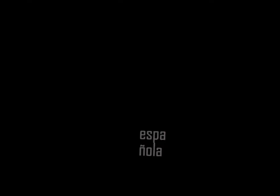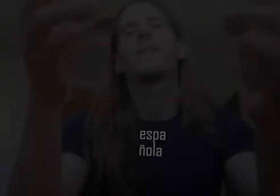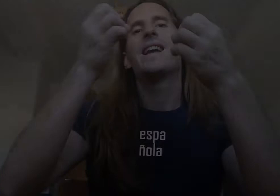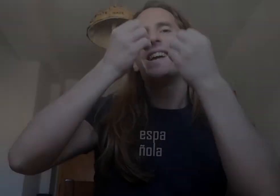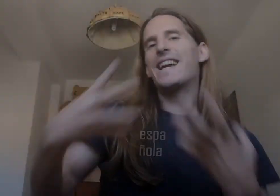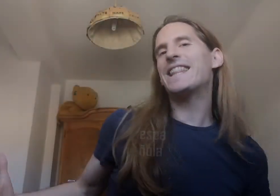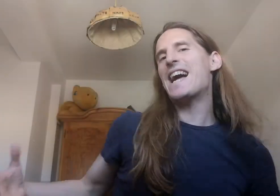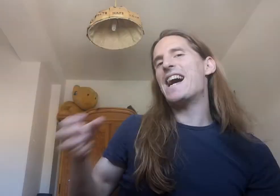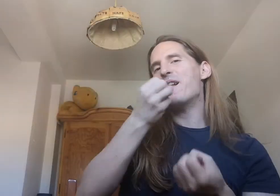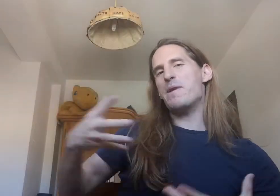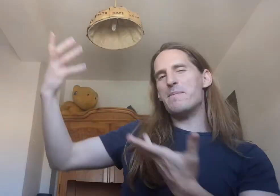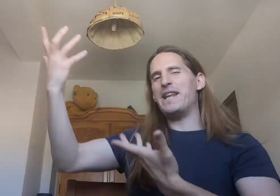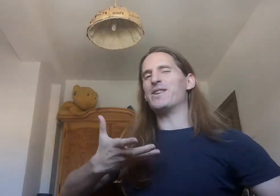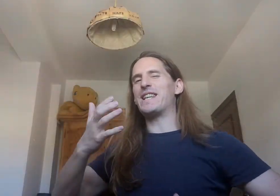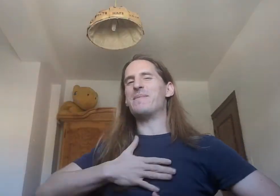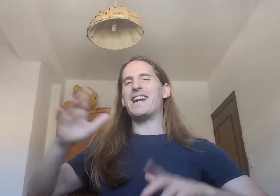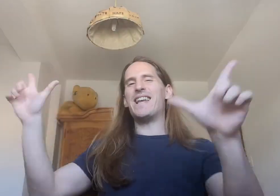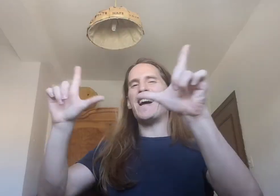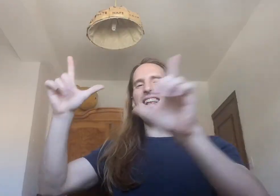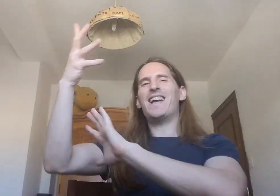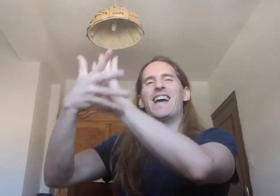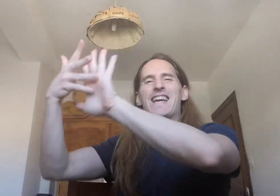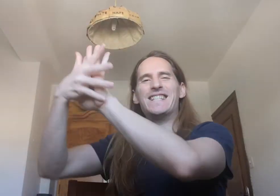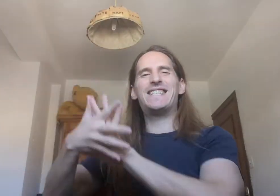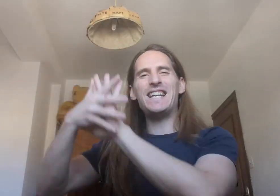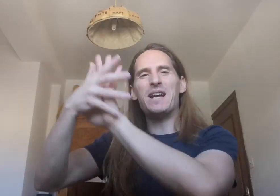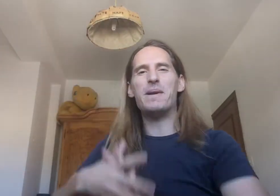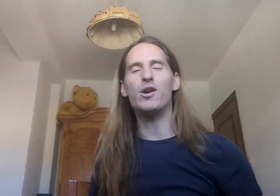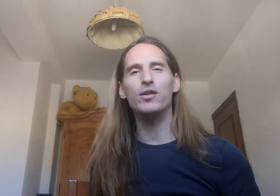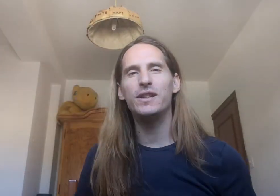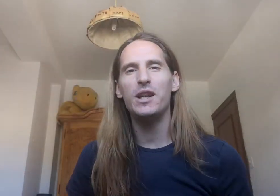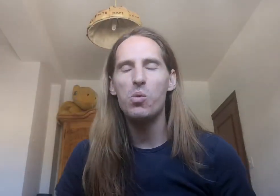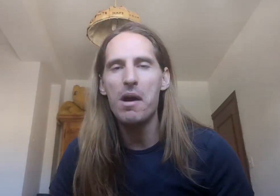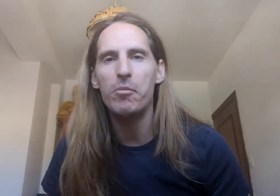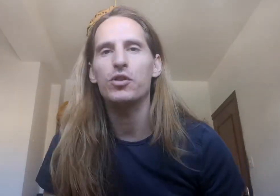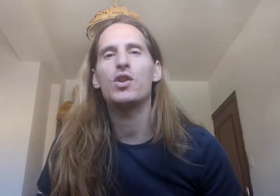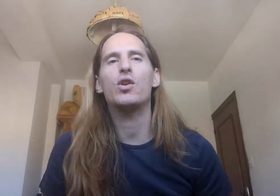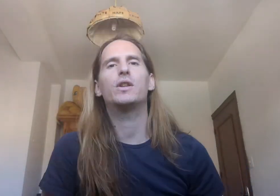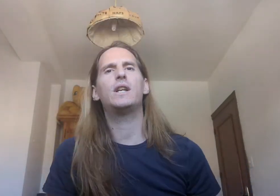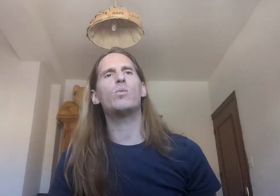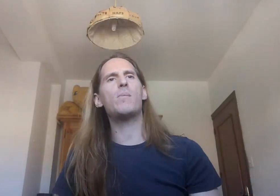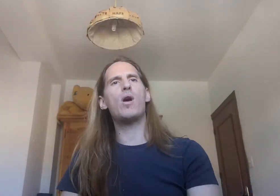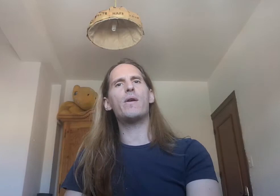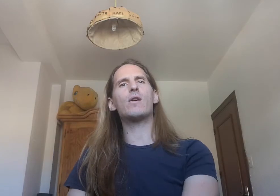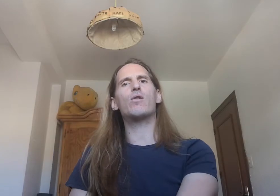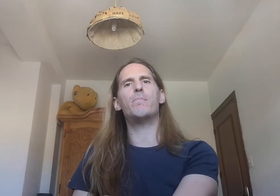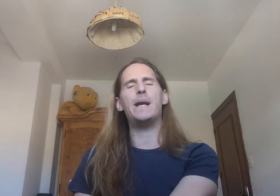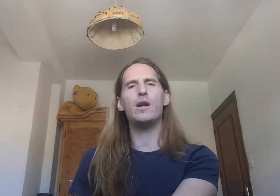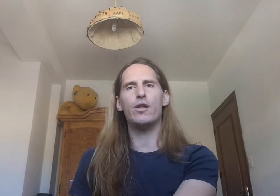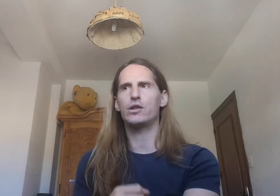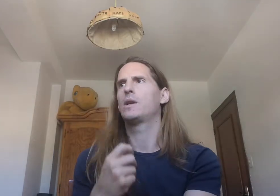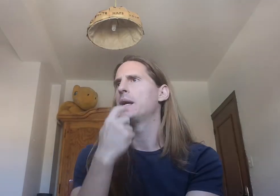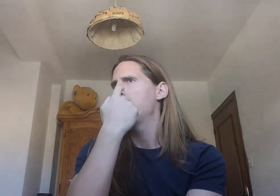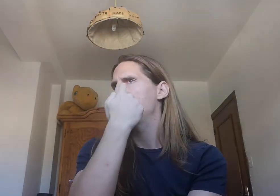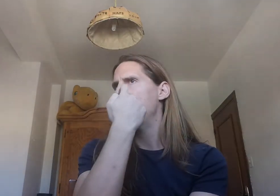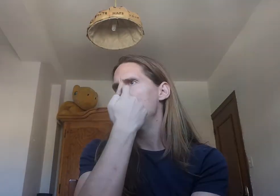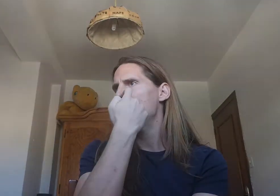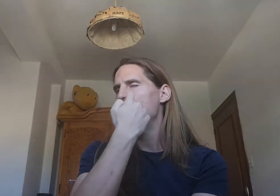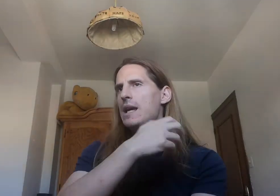qué tal bienvenidos a mi canal ensigna me continuamos continuamos ahora con periodos periodos de